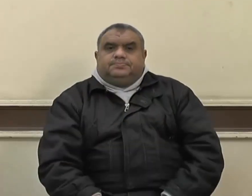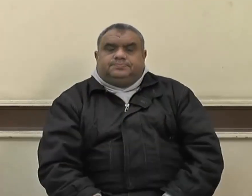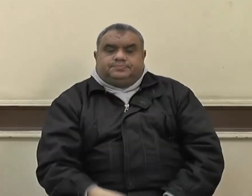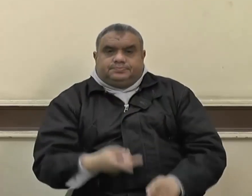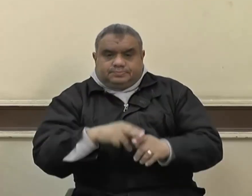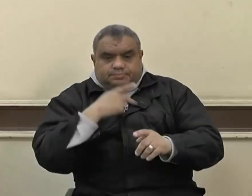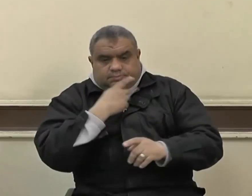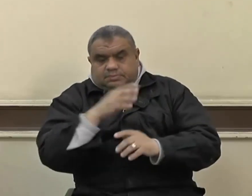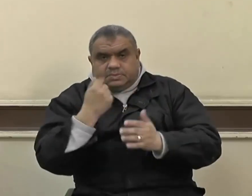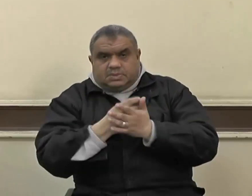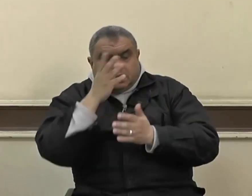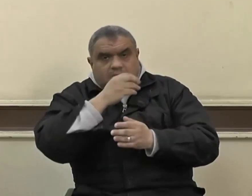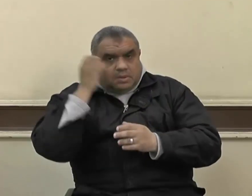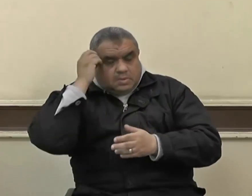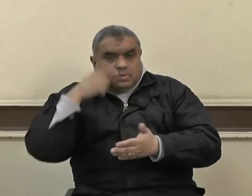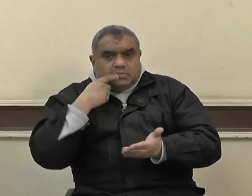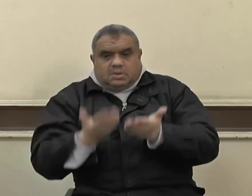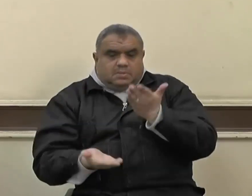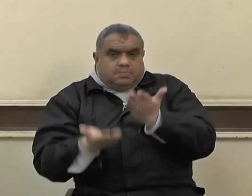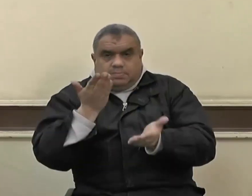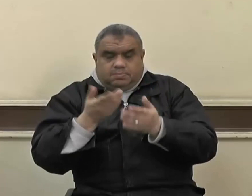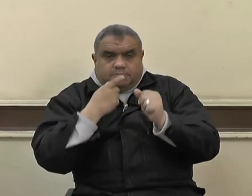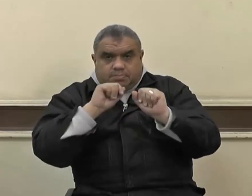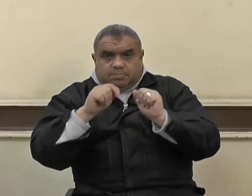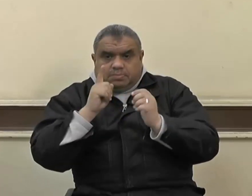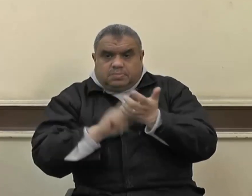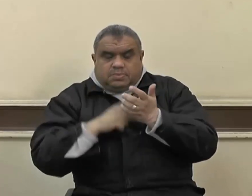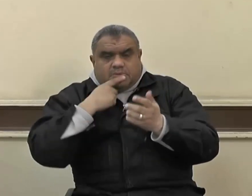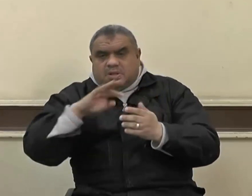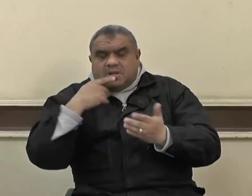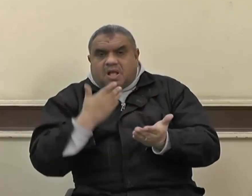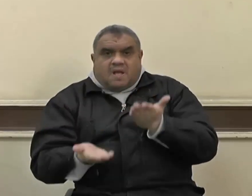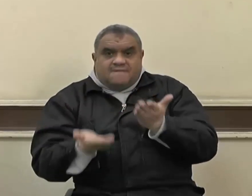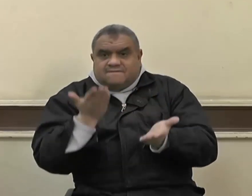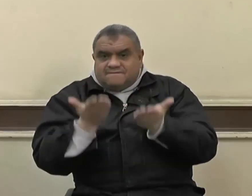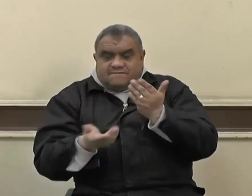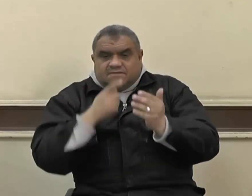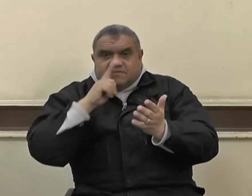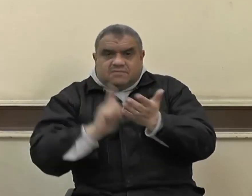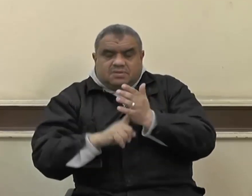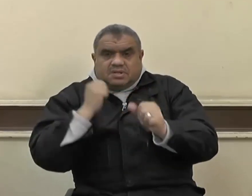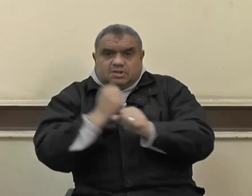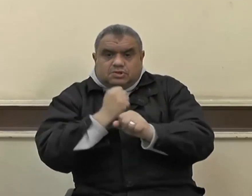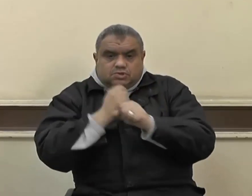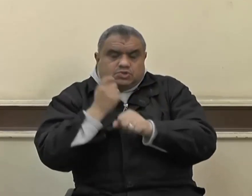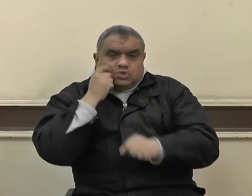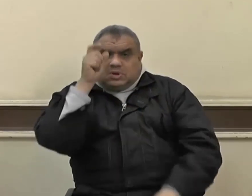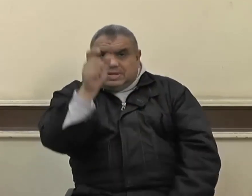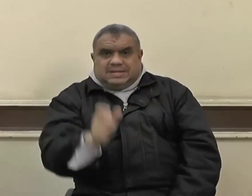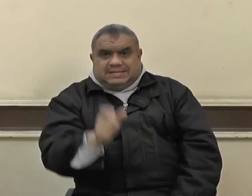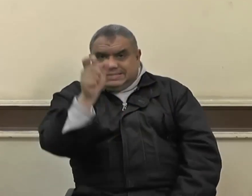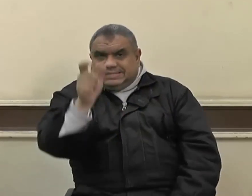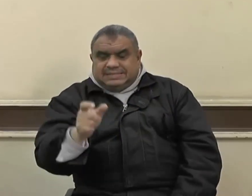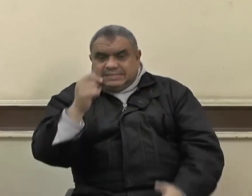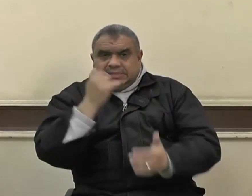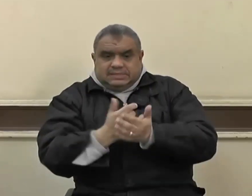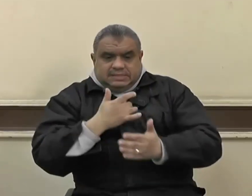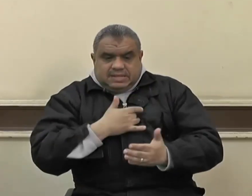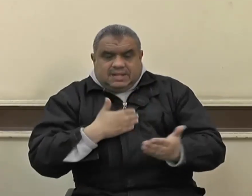منه صلى الله عليه وسلم مع أسرة سيدنا جعفر بن أبي طالب رضي الله عنه الذي